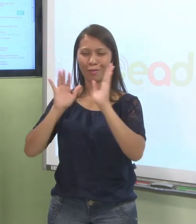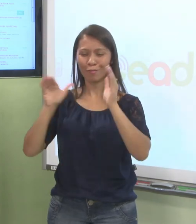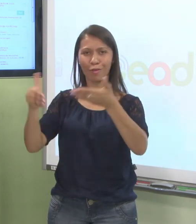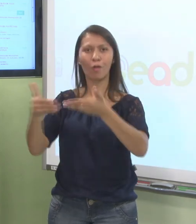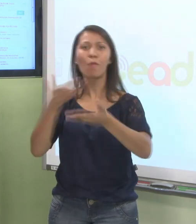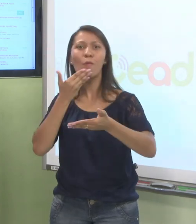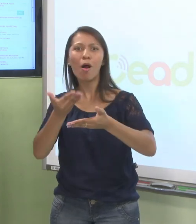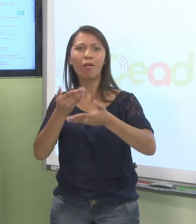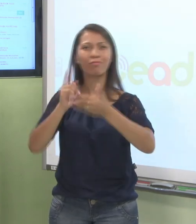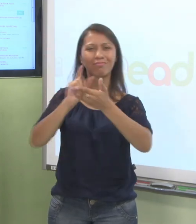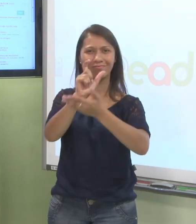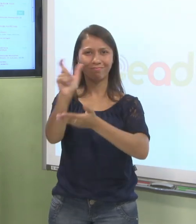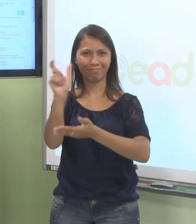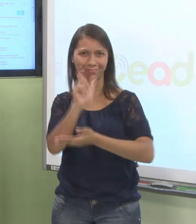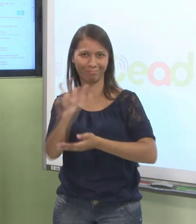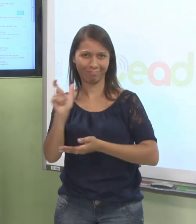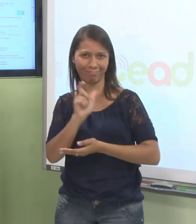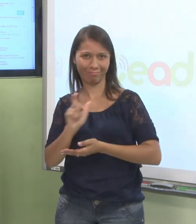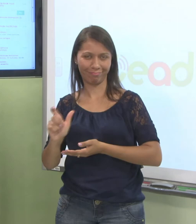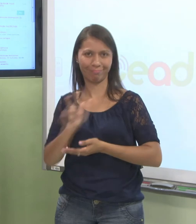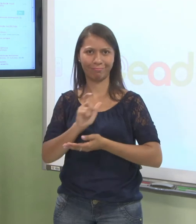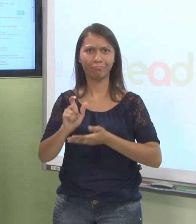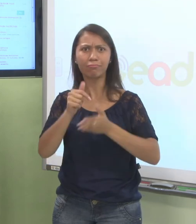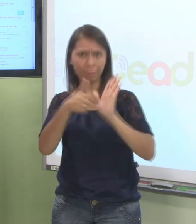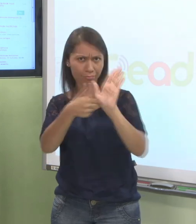está inserida. Ela serve para você fazer uma pesquisa mesmo.